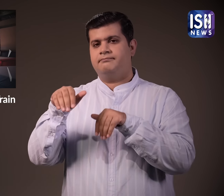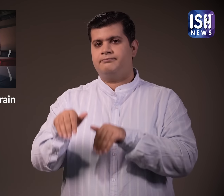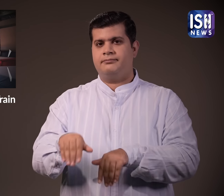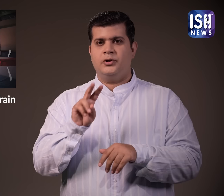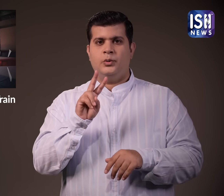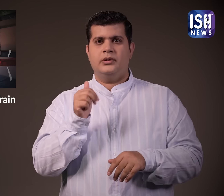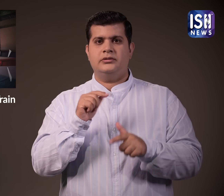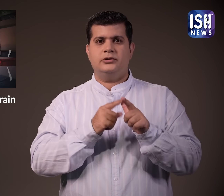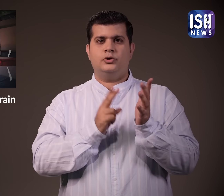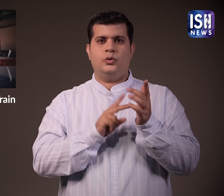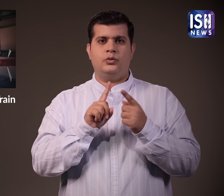जून को उन्हें दफनाया गया